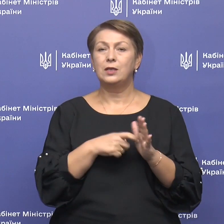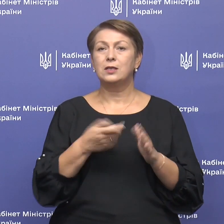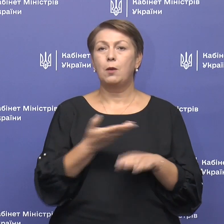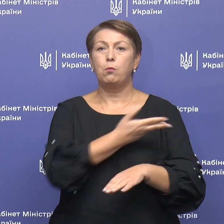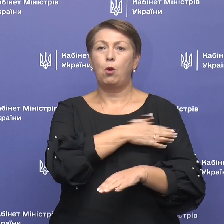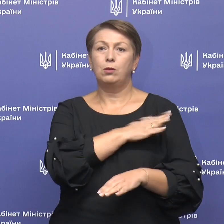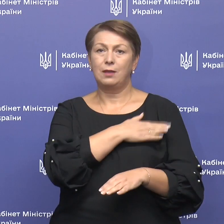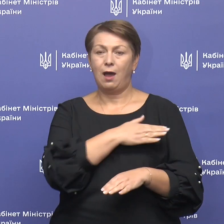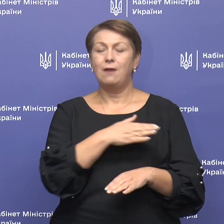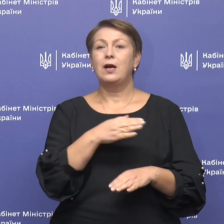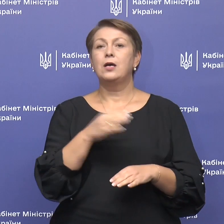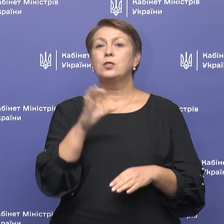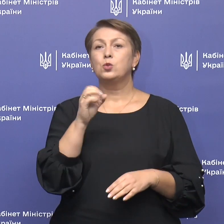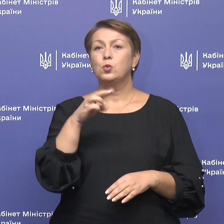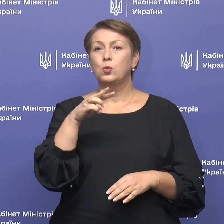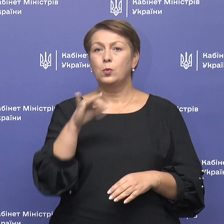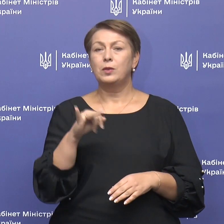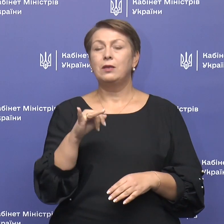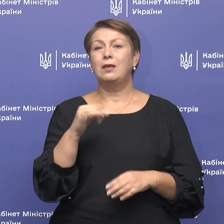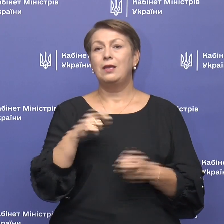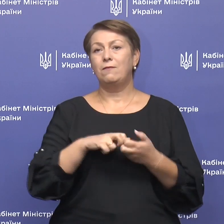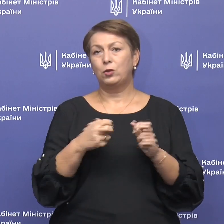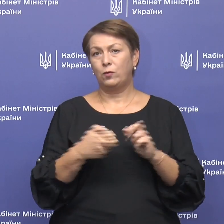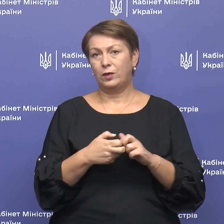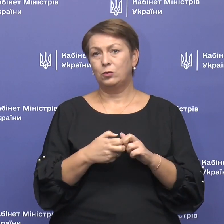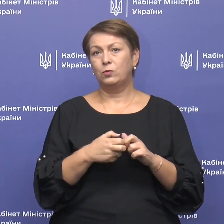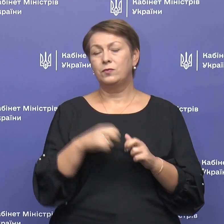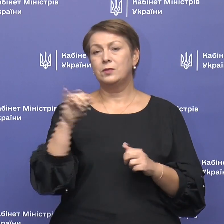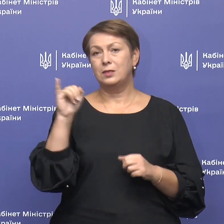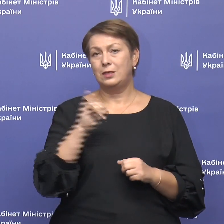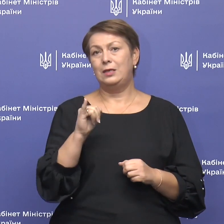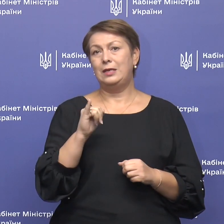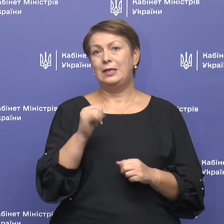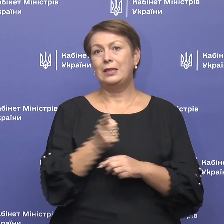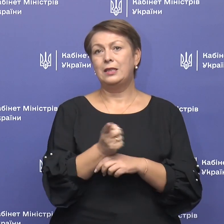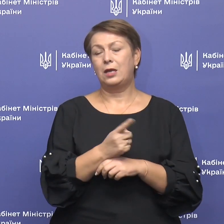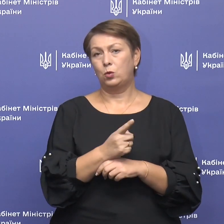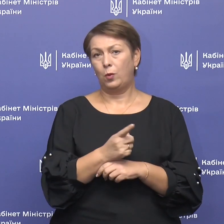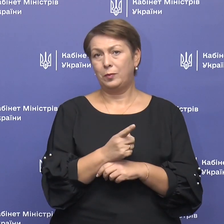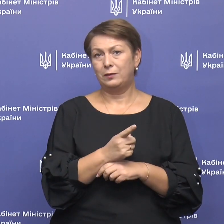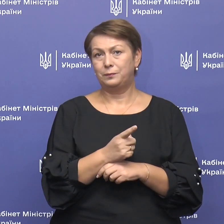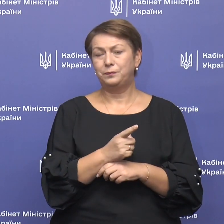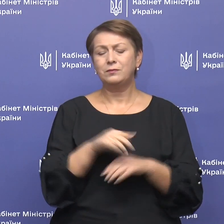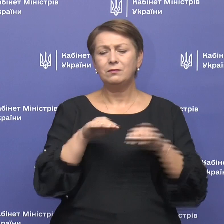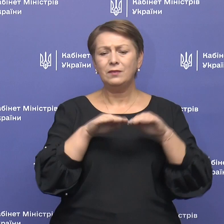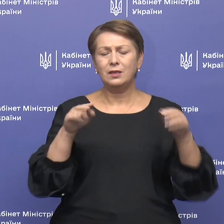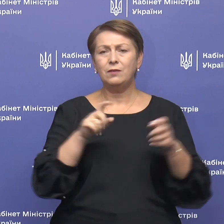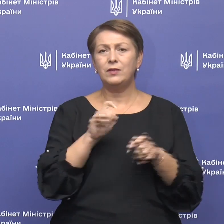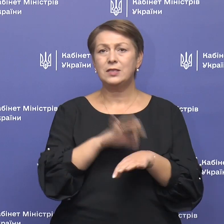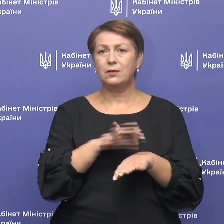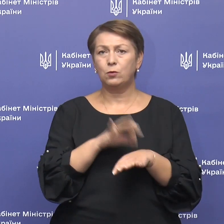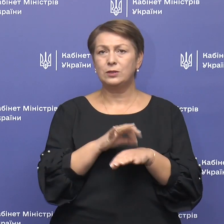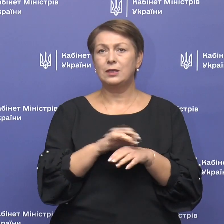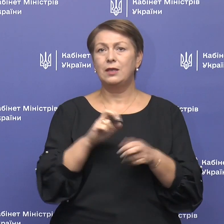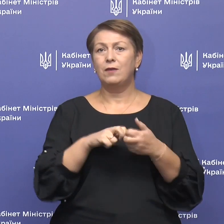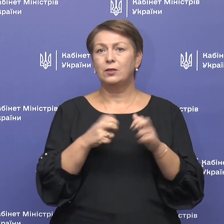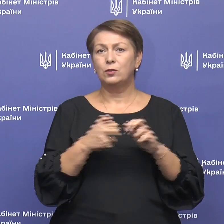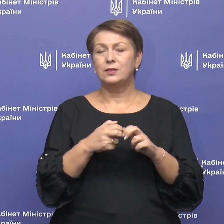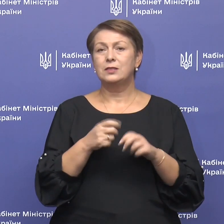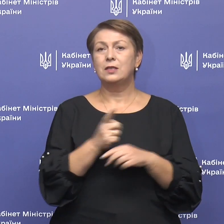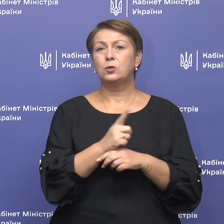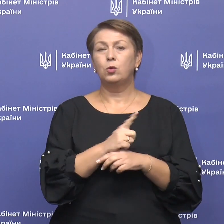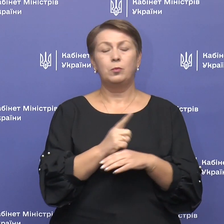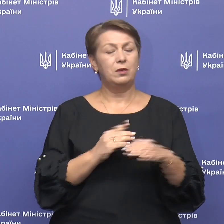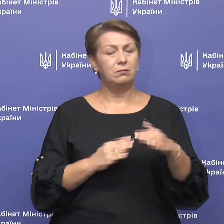Суми, Івано-Франківськ та місто Тернопіль. Рівень захворюваності у містах Івано-Франківськ і Тернопіль знаходиться на